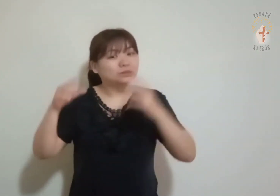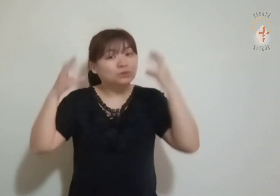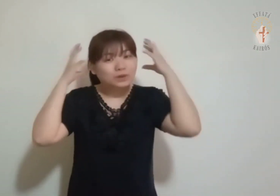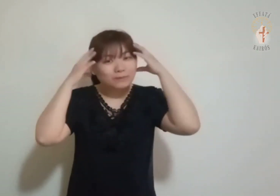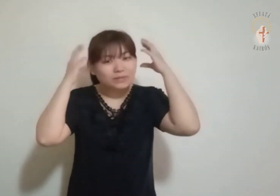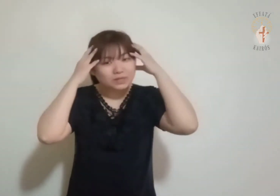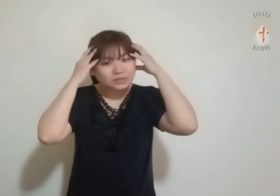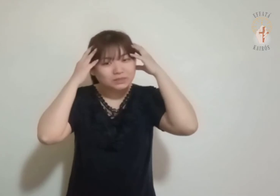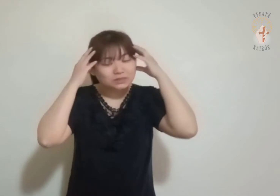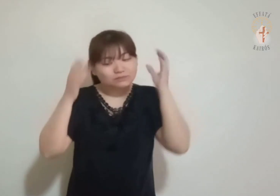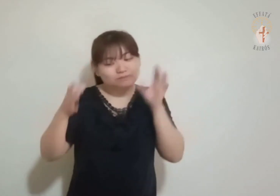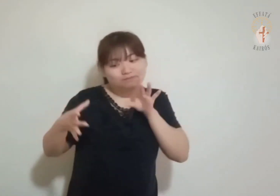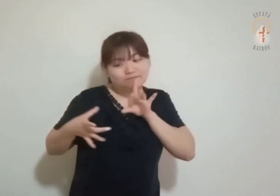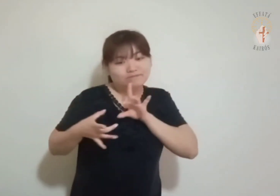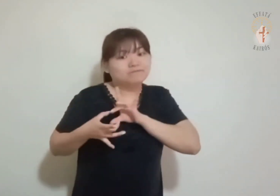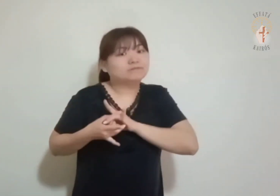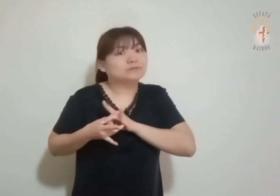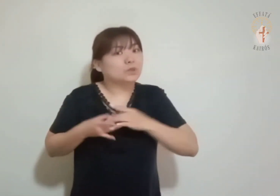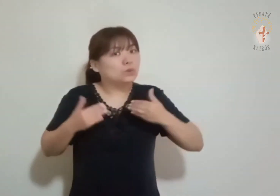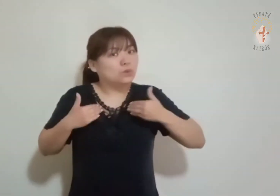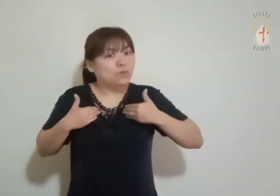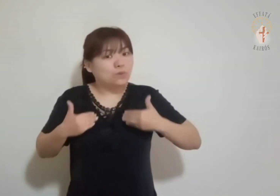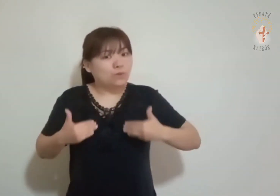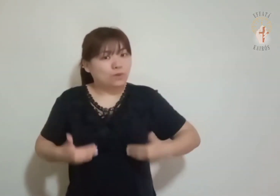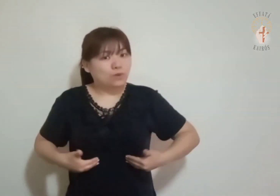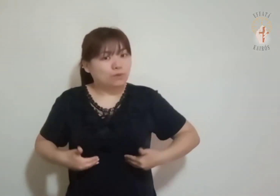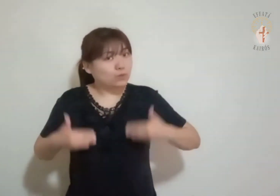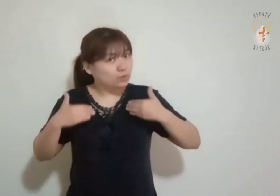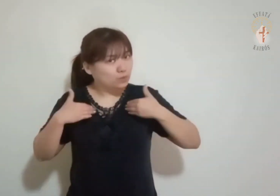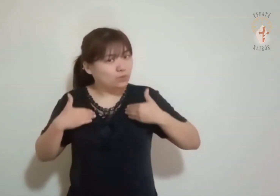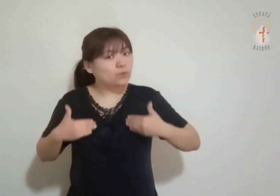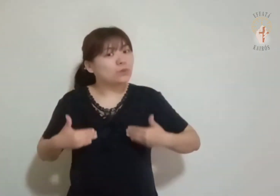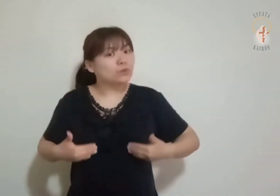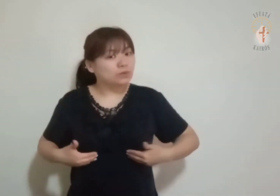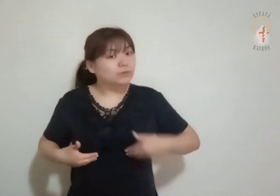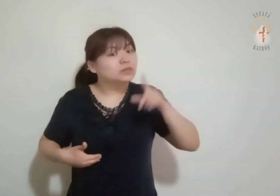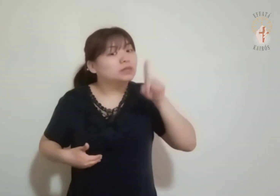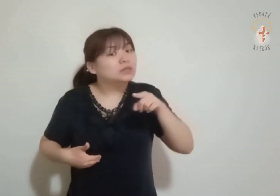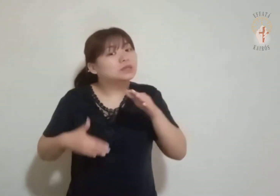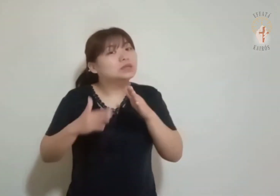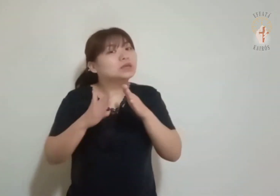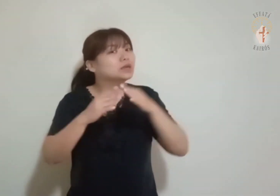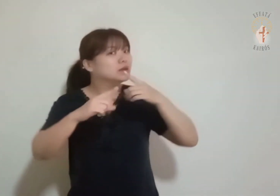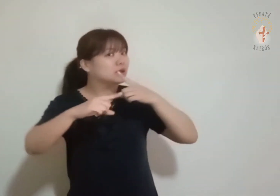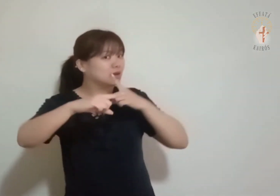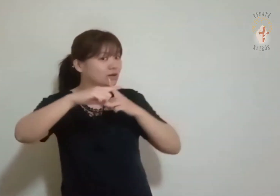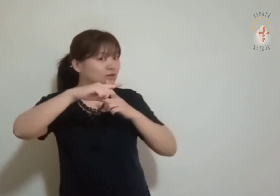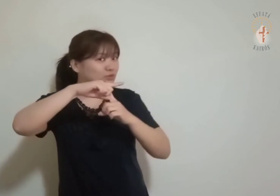Ele é a cabeça do corpo, isto é, da igreja.